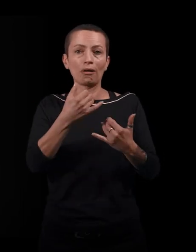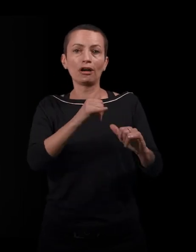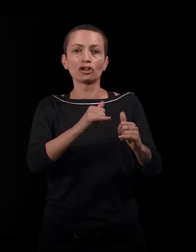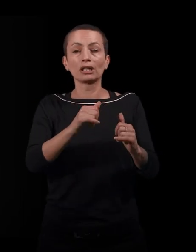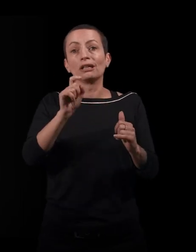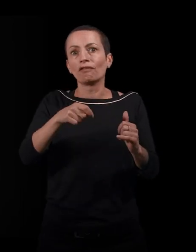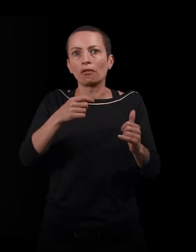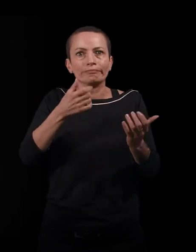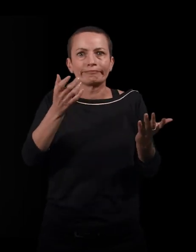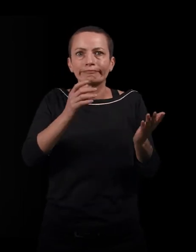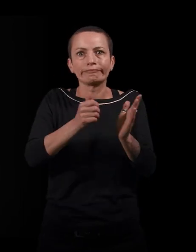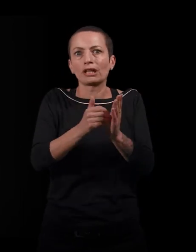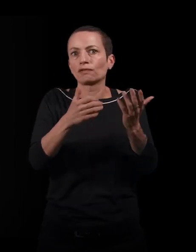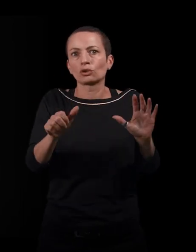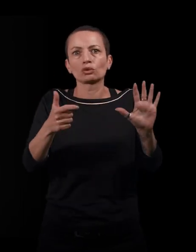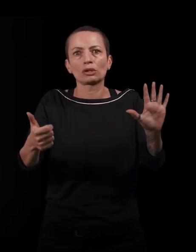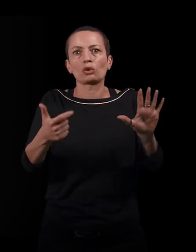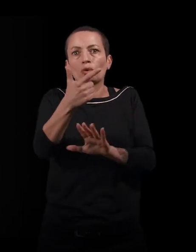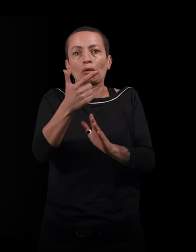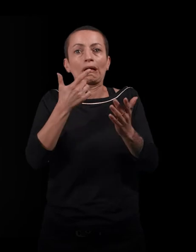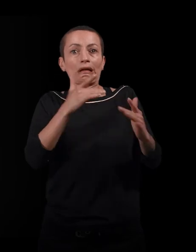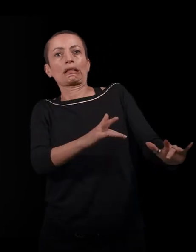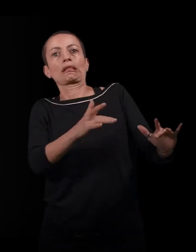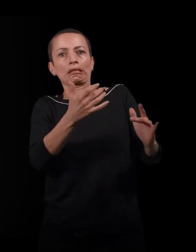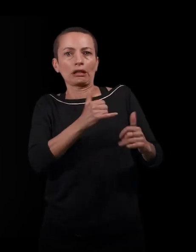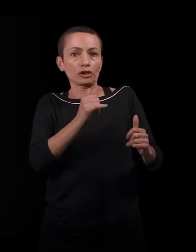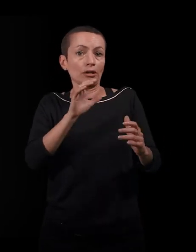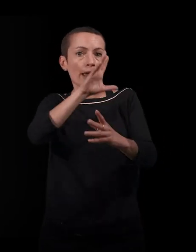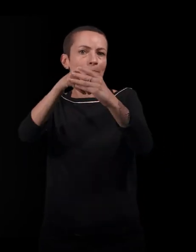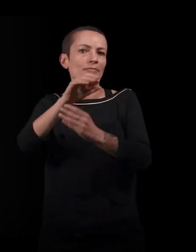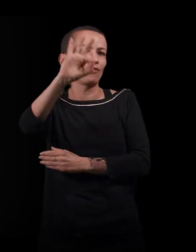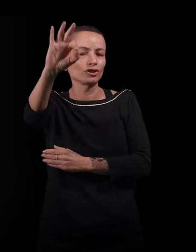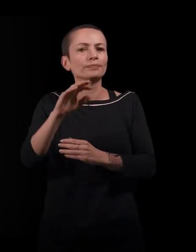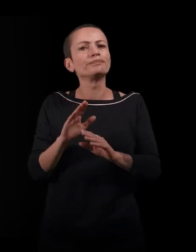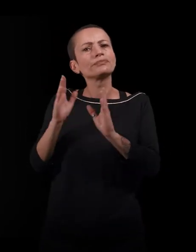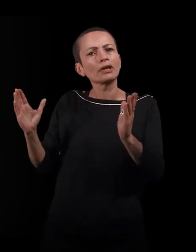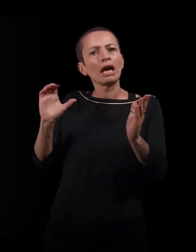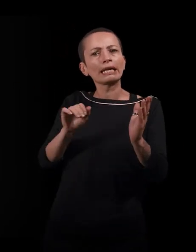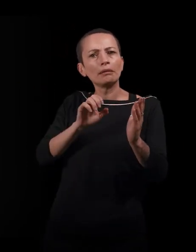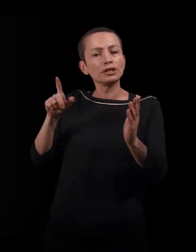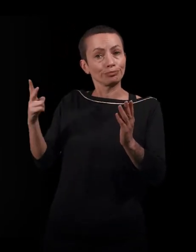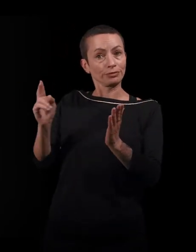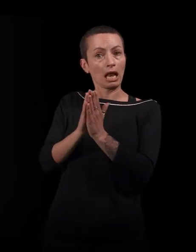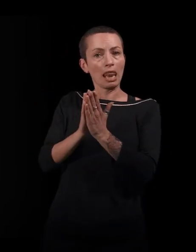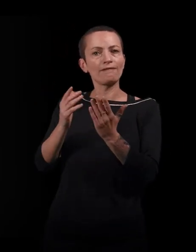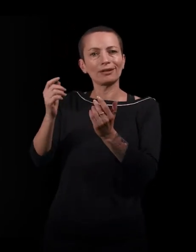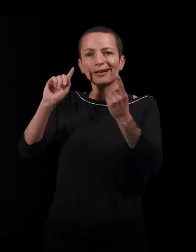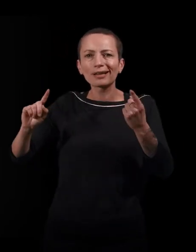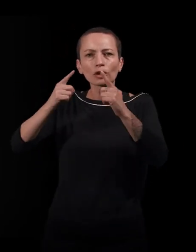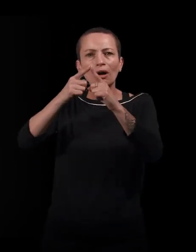s'exiler en France en 1962 à la fin de la guerre d'Algérie. Dans les Danées de la mer, Camille, vous proposez une cartographie sensible des